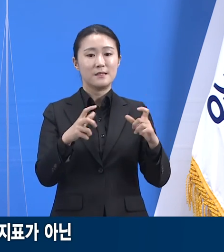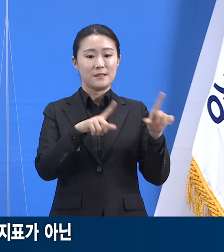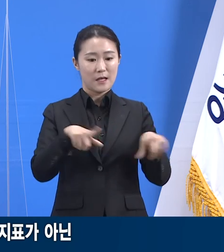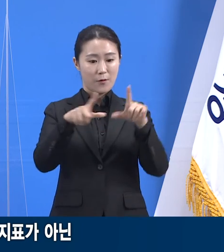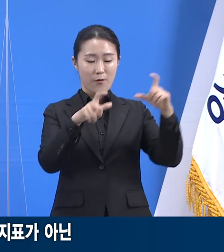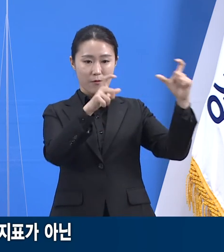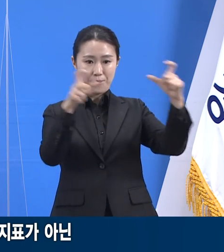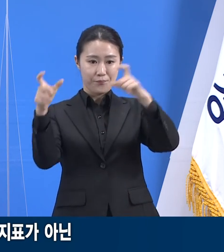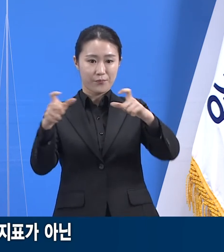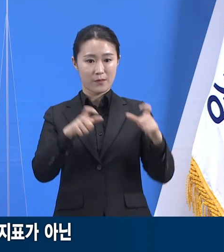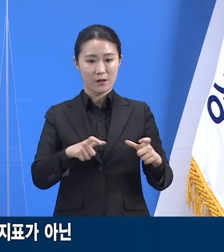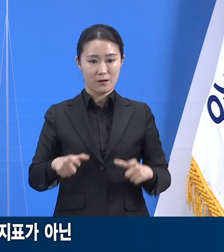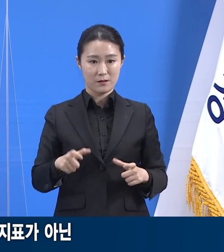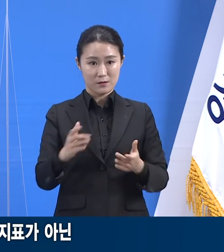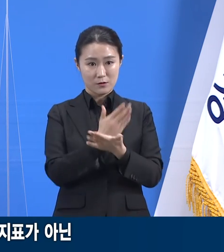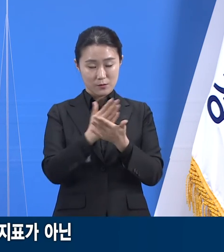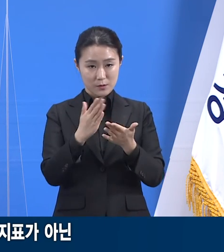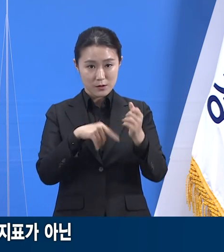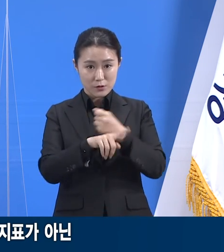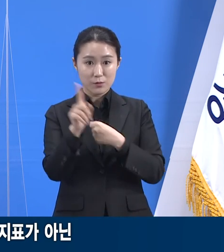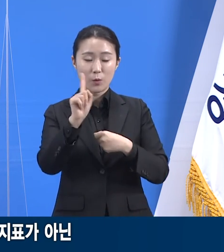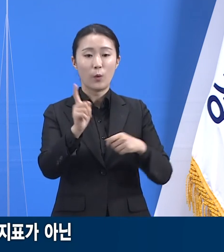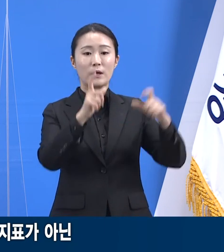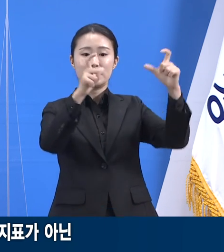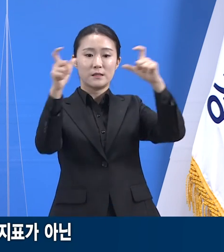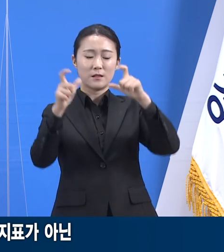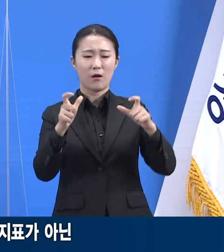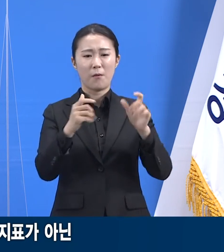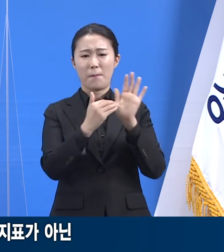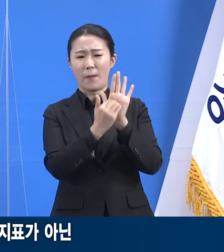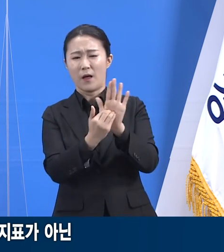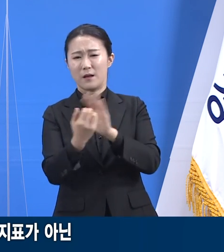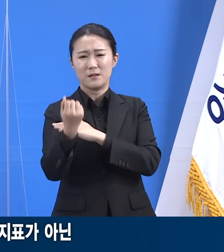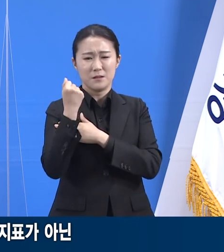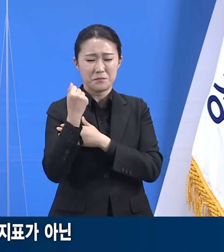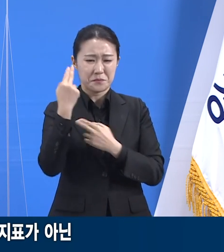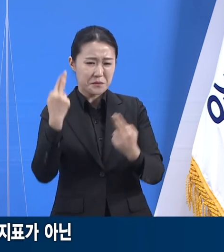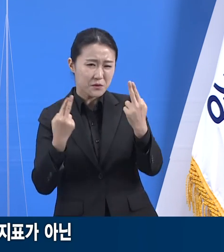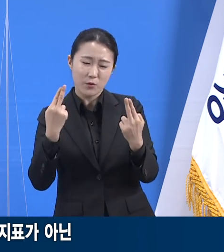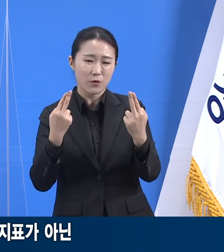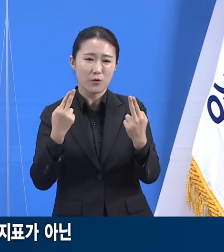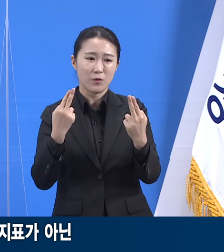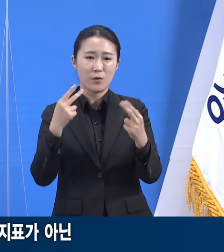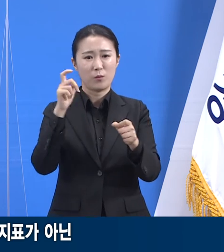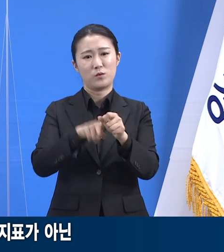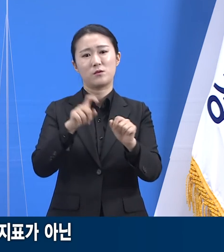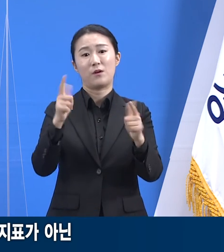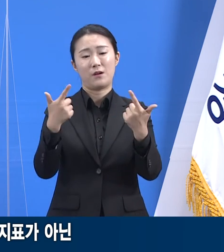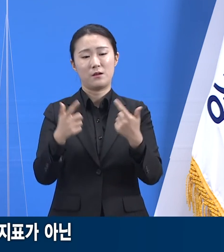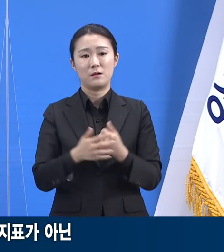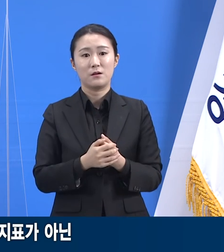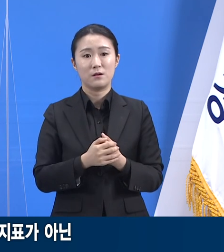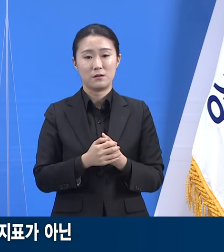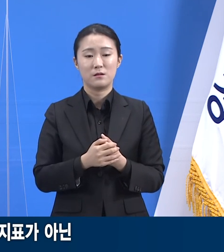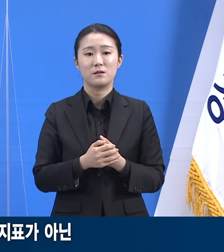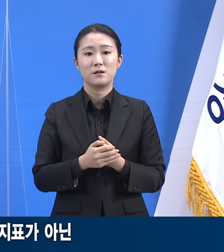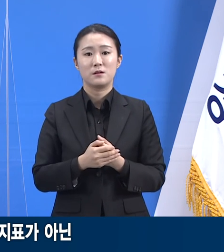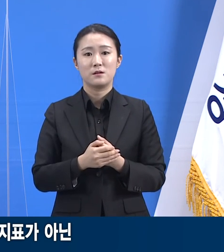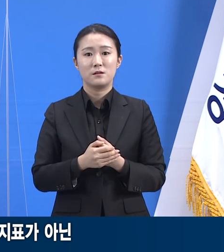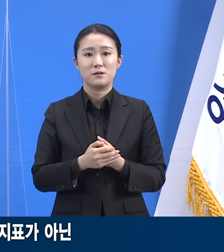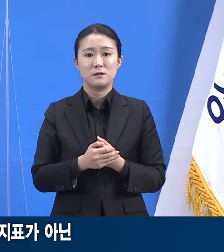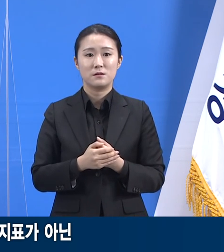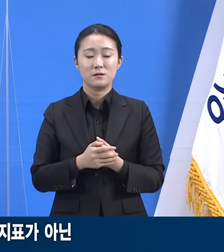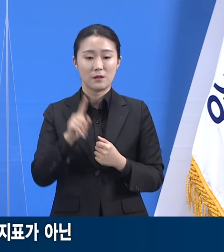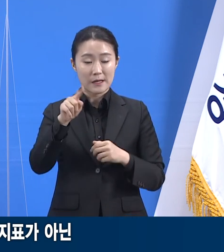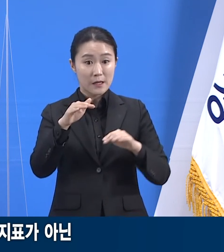지역 간 방역 대응 능력을 비교하기 위해서가 아닙니다. 이는 사람의 대응 성적을 평가하는